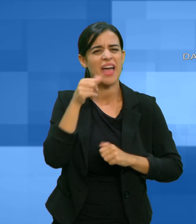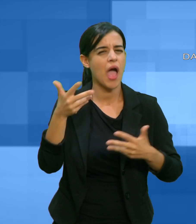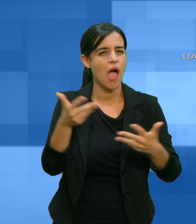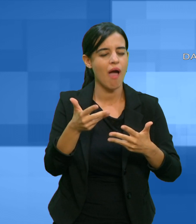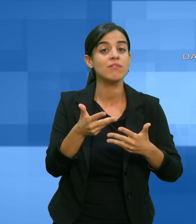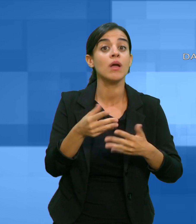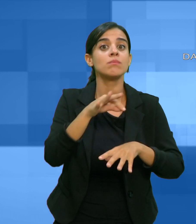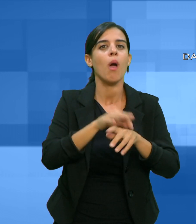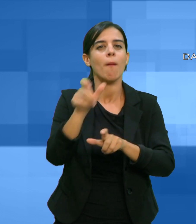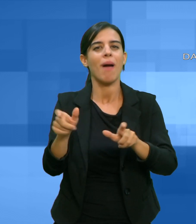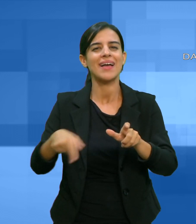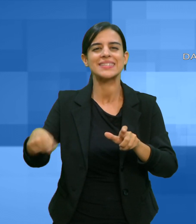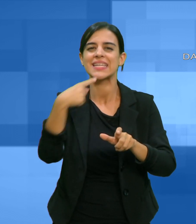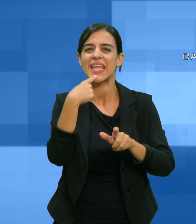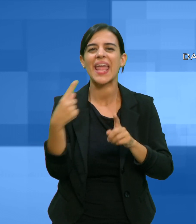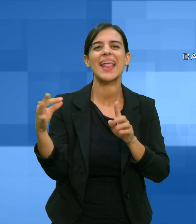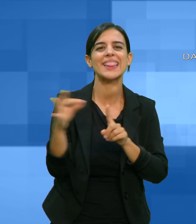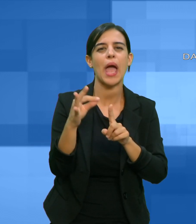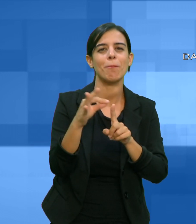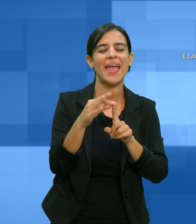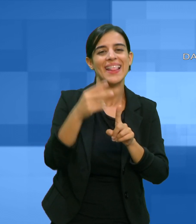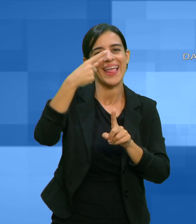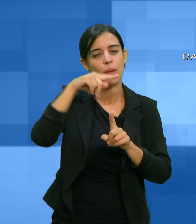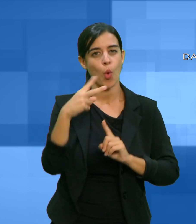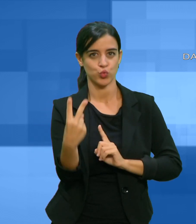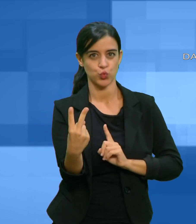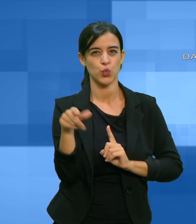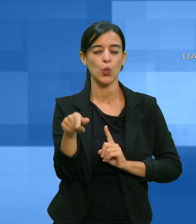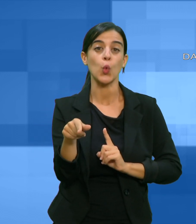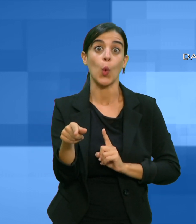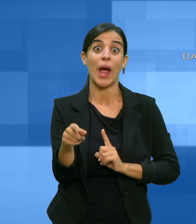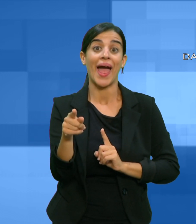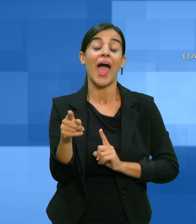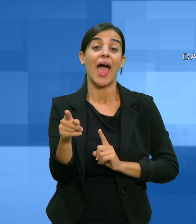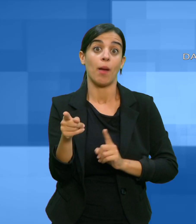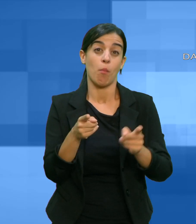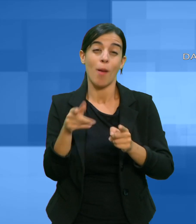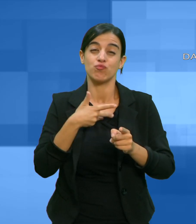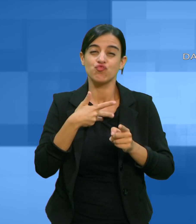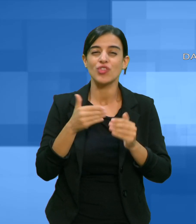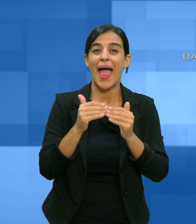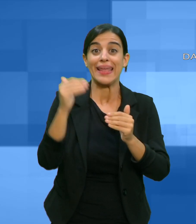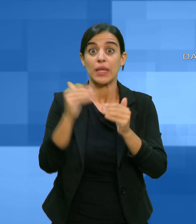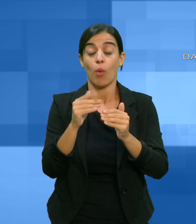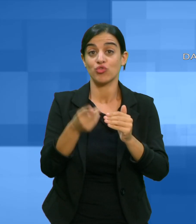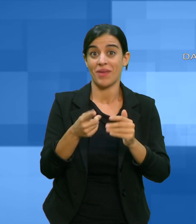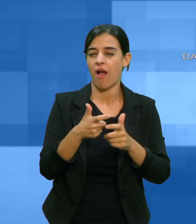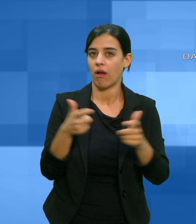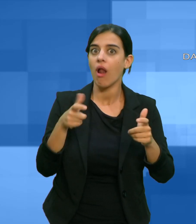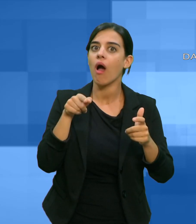nei pazienti con diabete mellito il farmaco finora a pagamento sarà